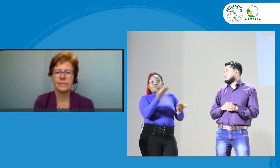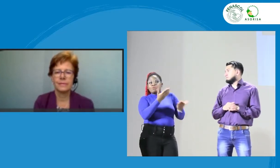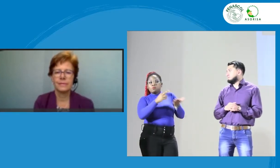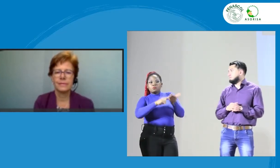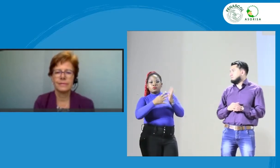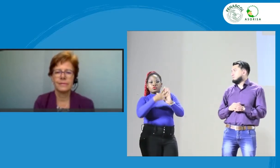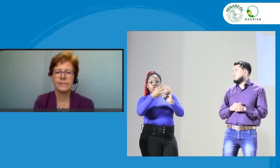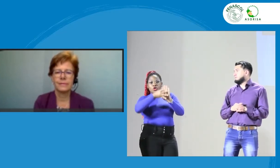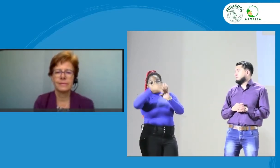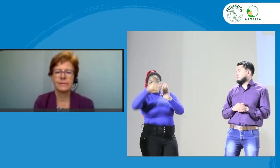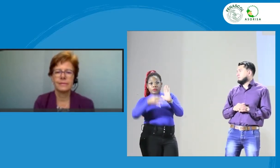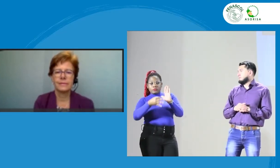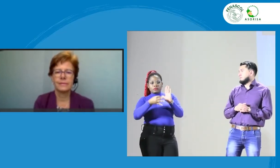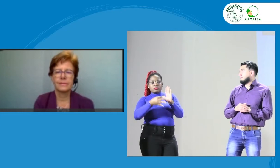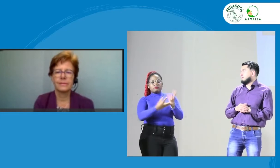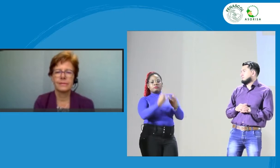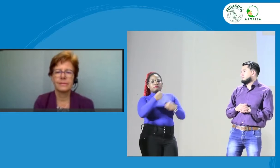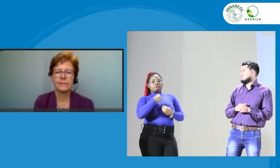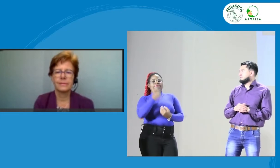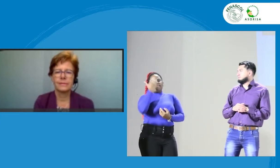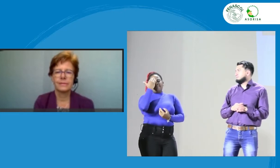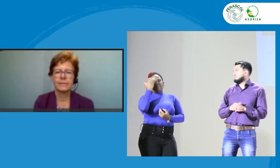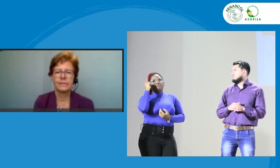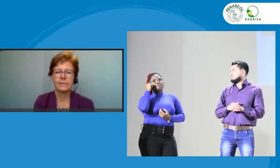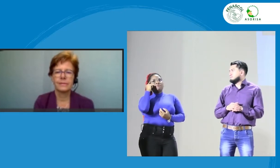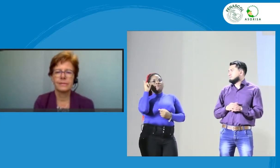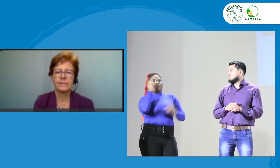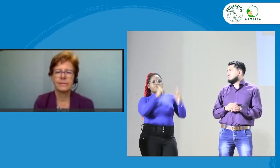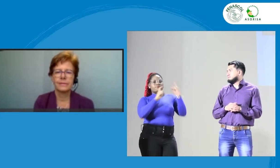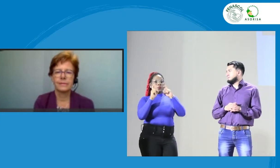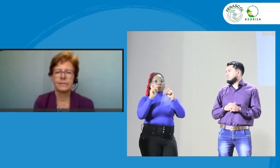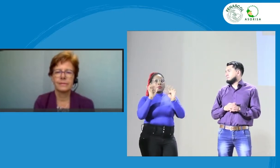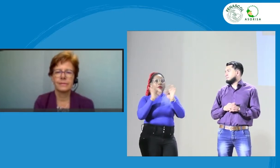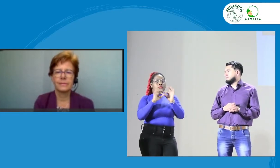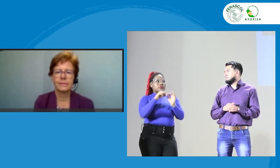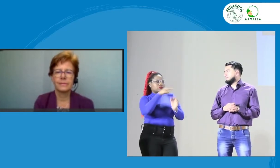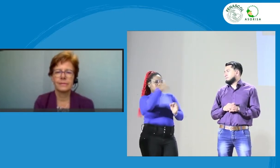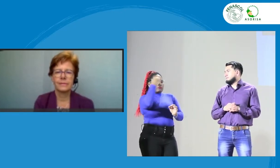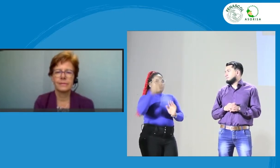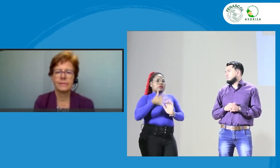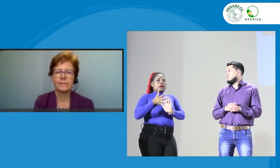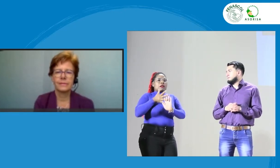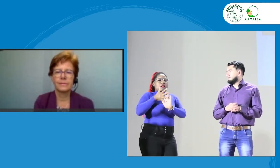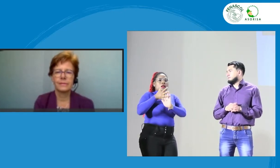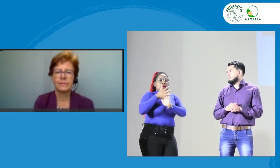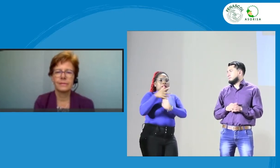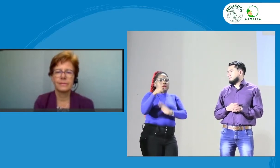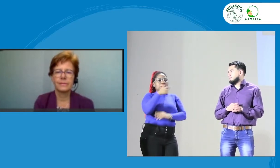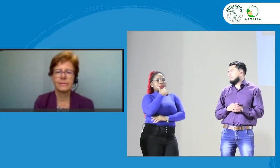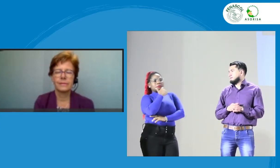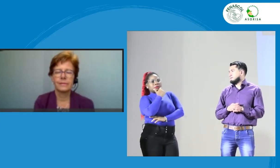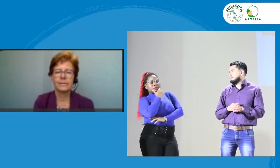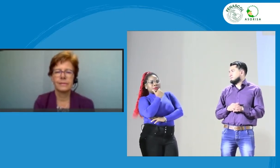So, it is important. is the topic of the code of ethics and interpretation. We have to reflect on